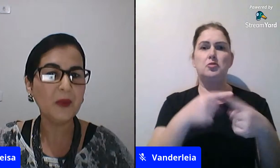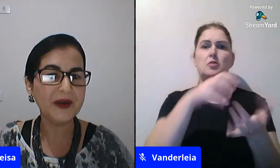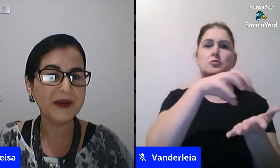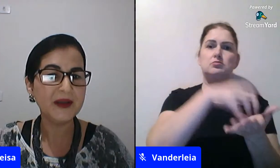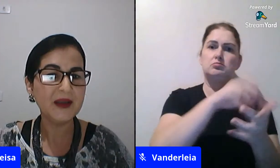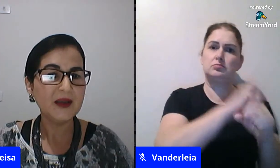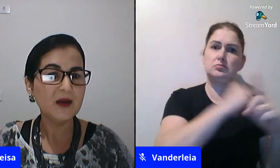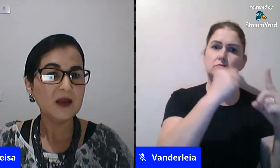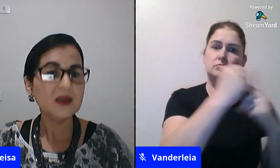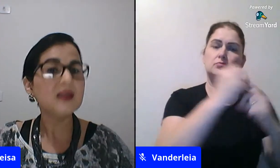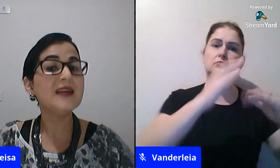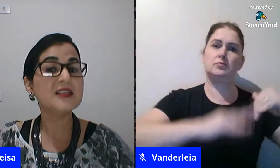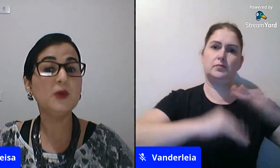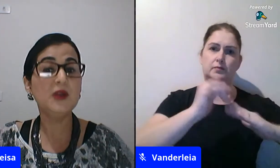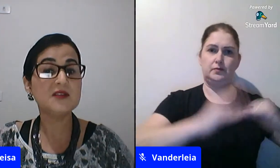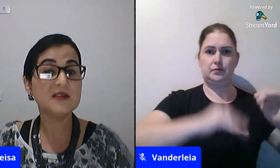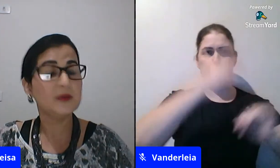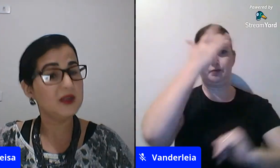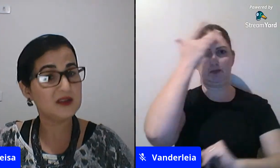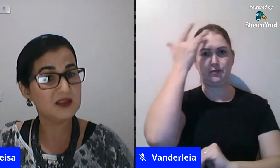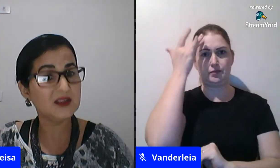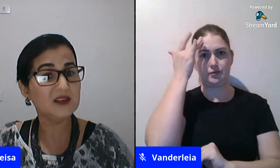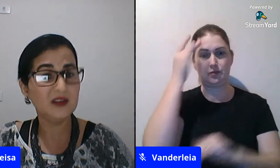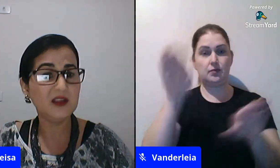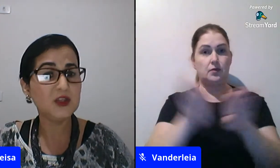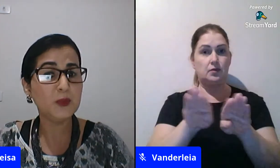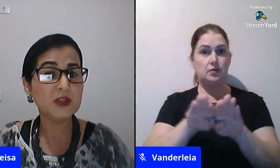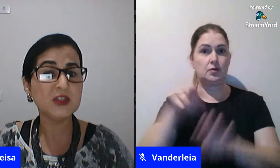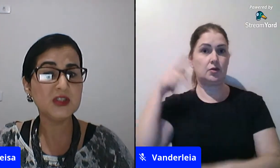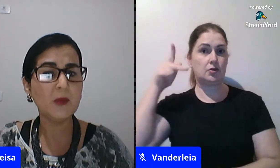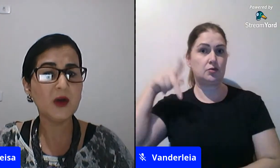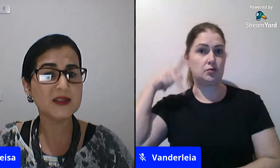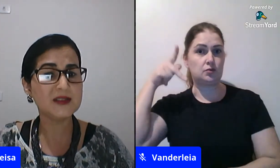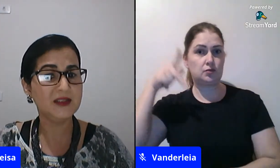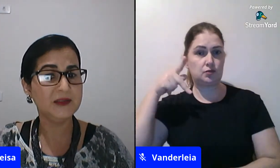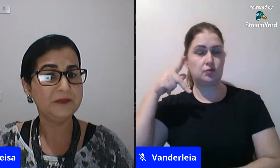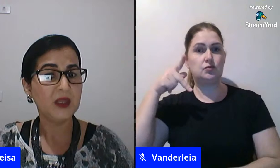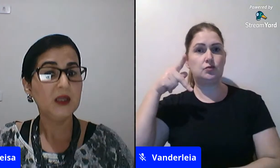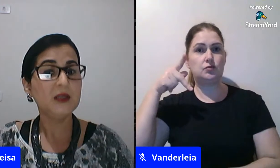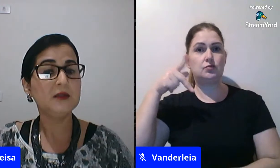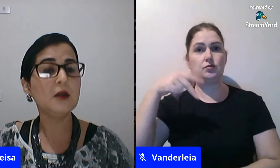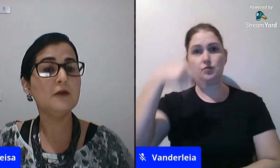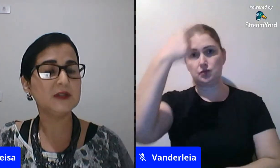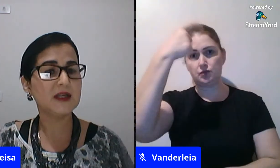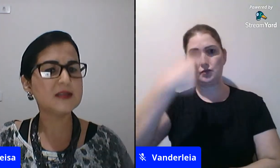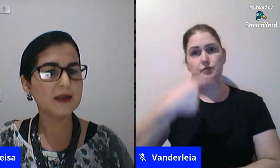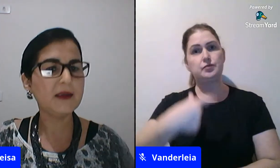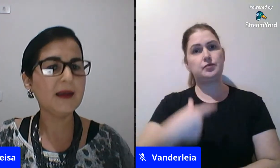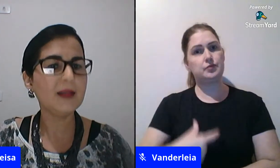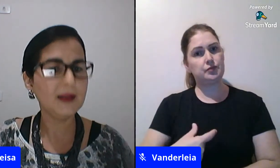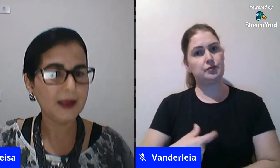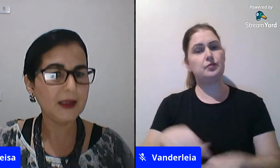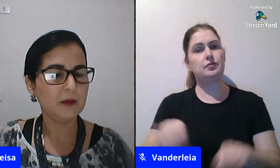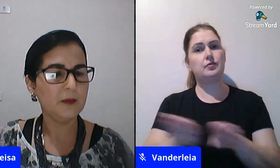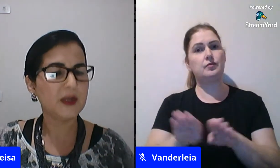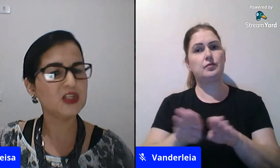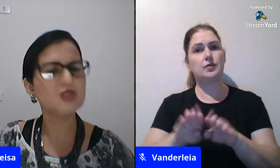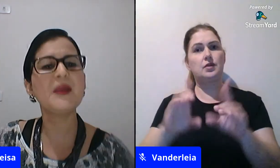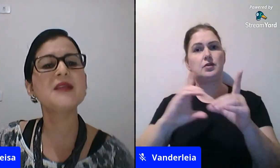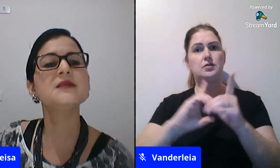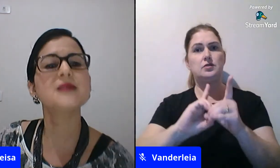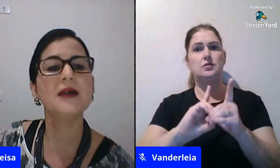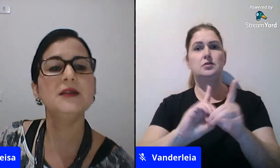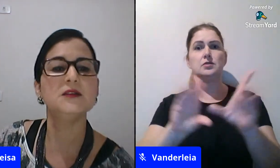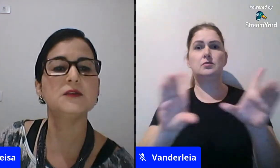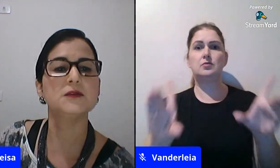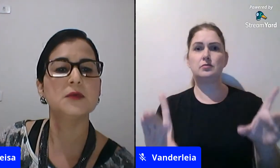formação humana. E das políticas também de cidadania e de democracia. Então, eu vou trazer aqui a lei para a